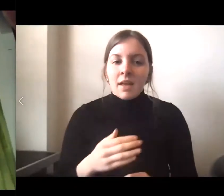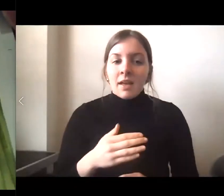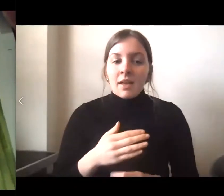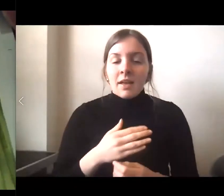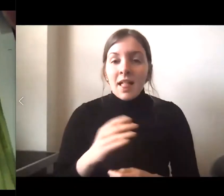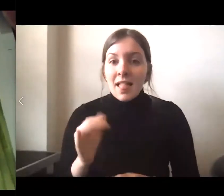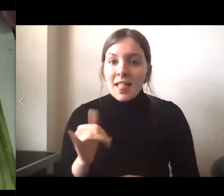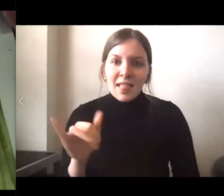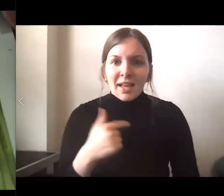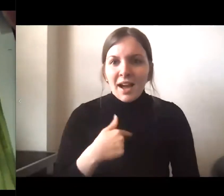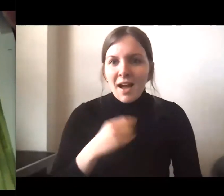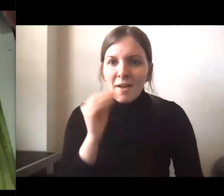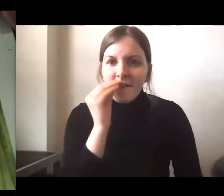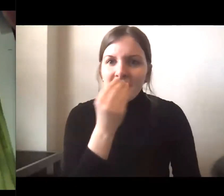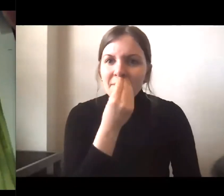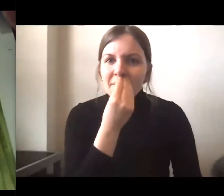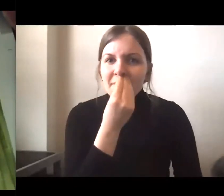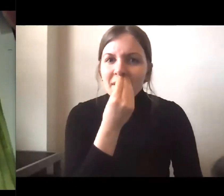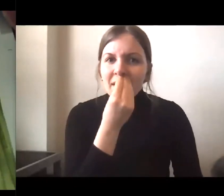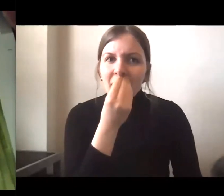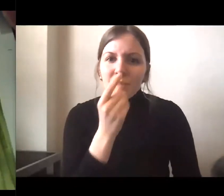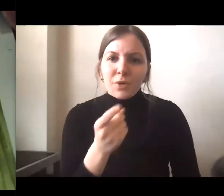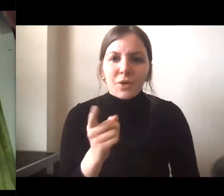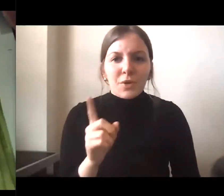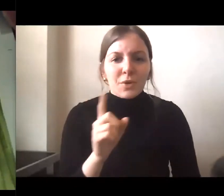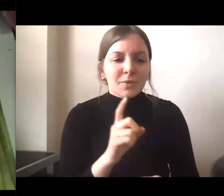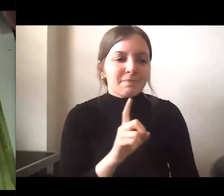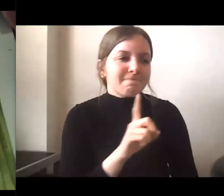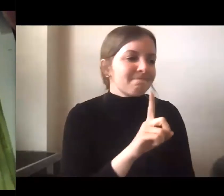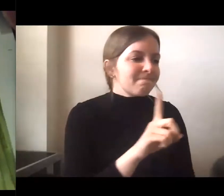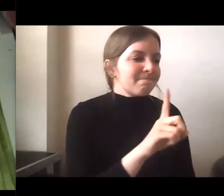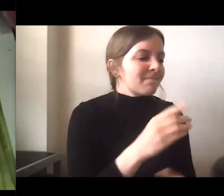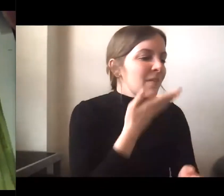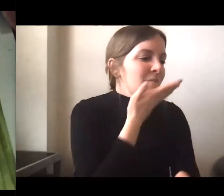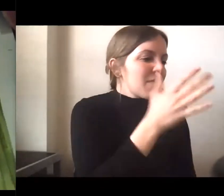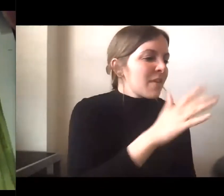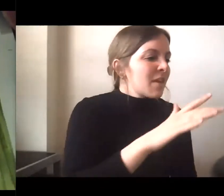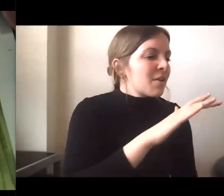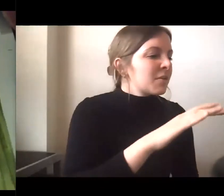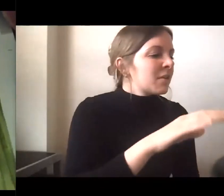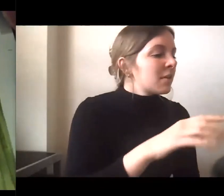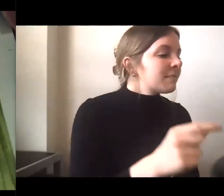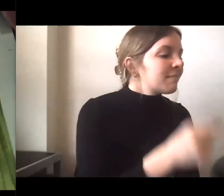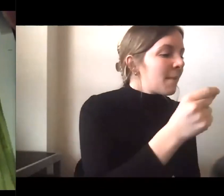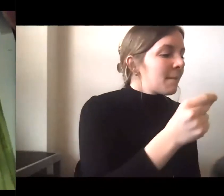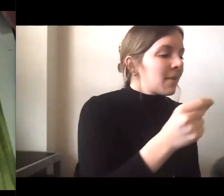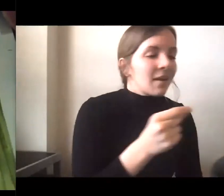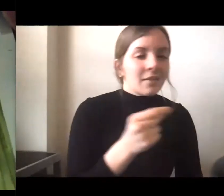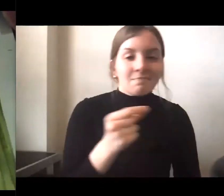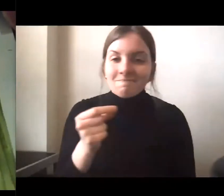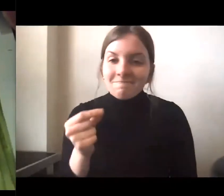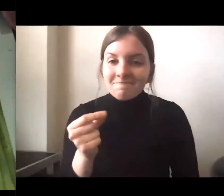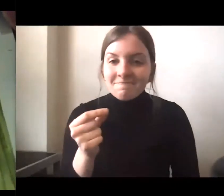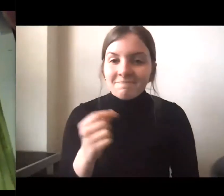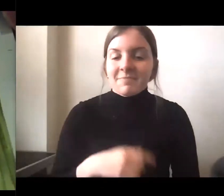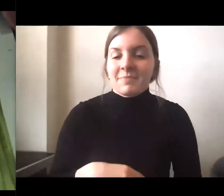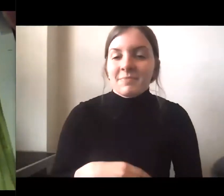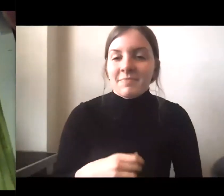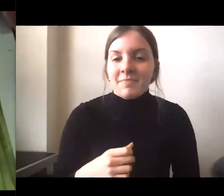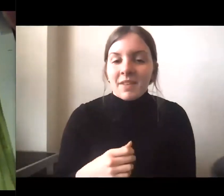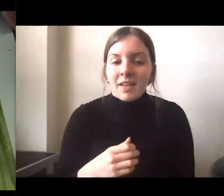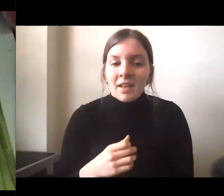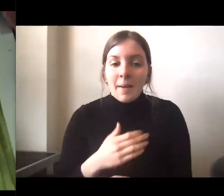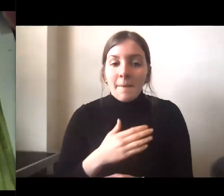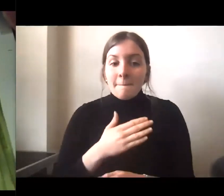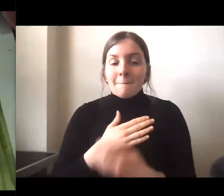Si te olvidas de quiero que una cosa. Sabes saben cómo esto es. Si miras en la hoja de moneda,